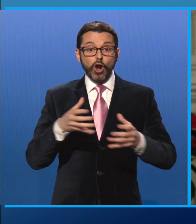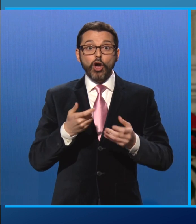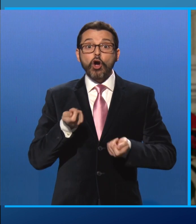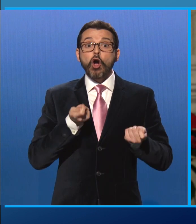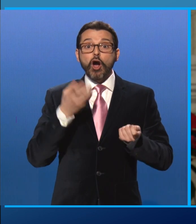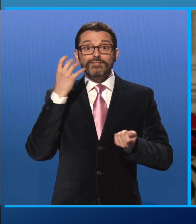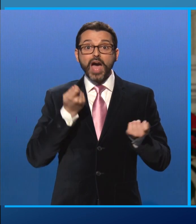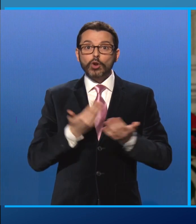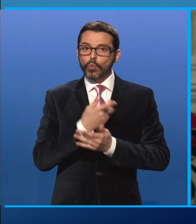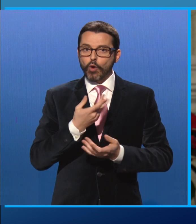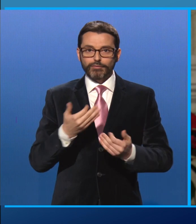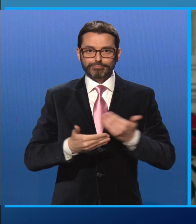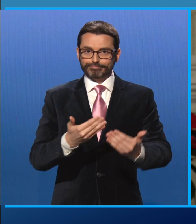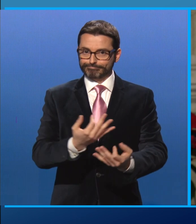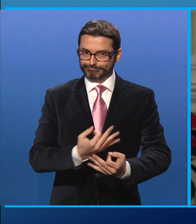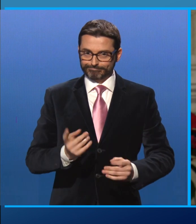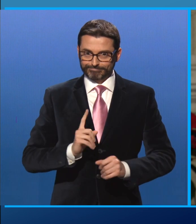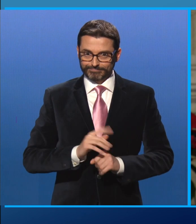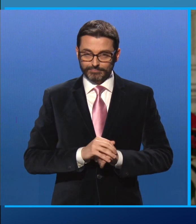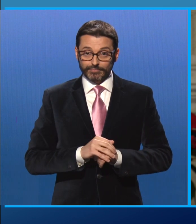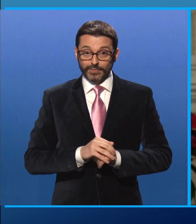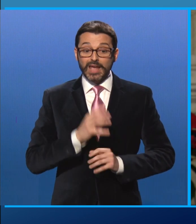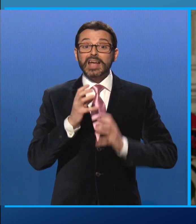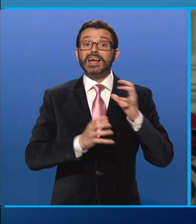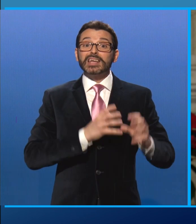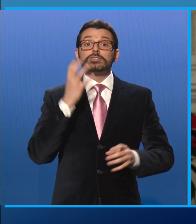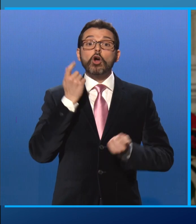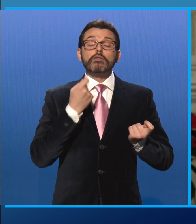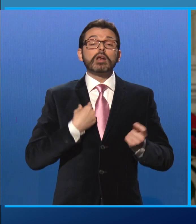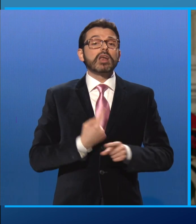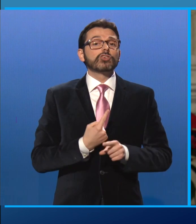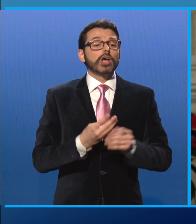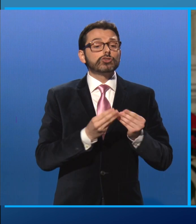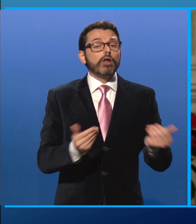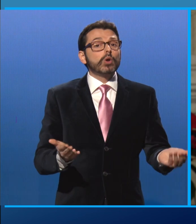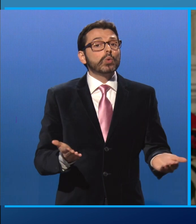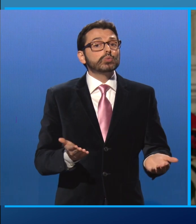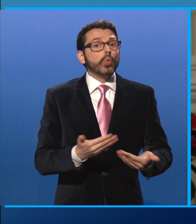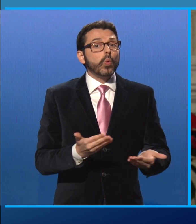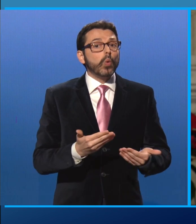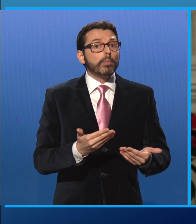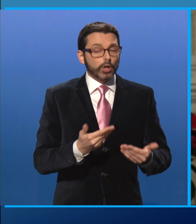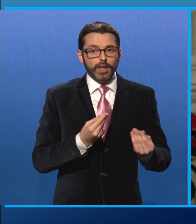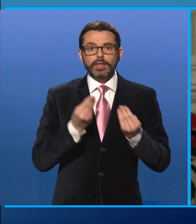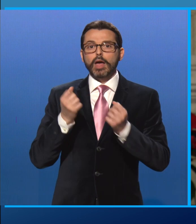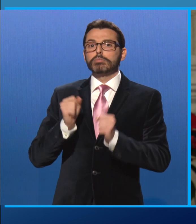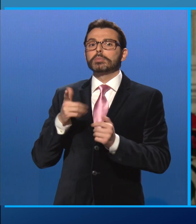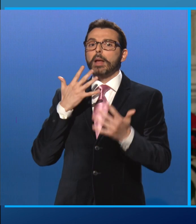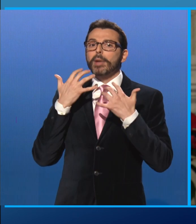Risolvere rapidamente quindi la crisi di governo era necessario sia per consentire al Parlamento di approvare nuove regole